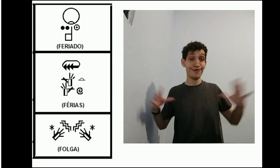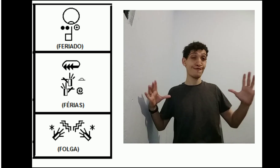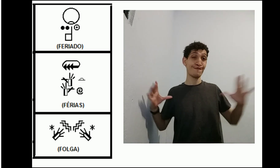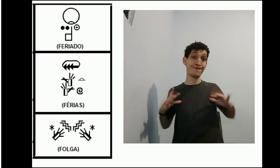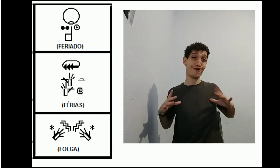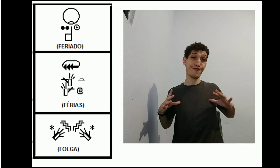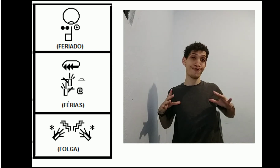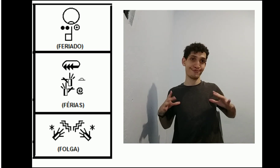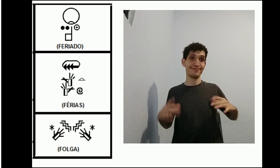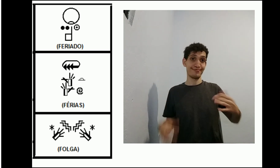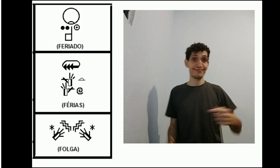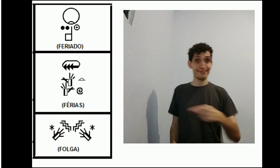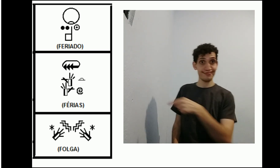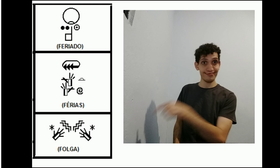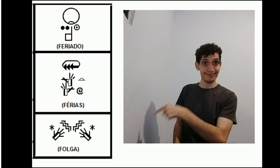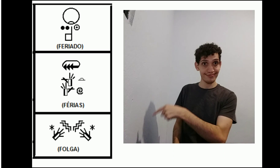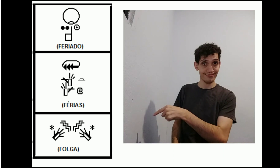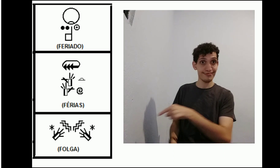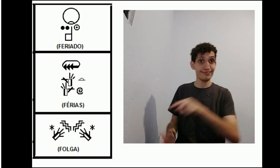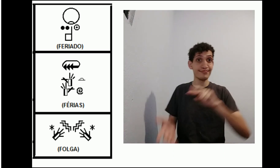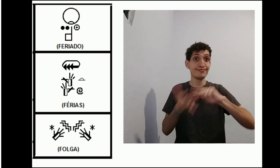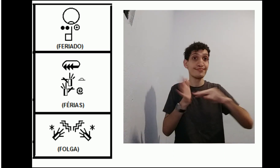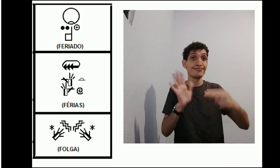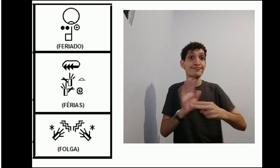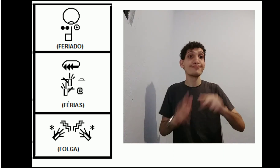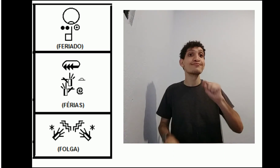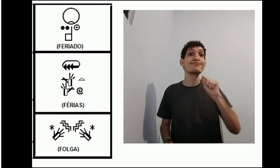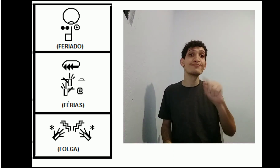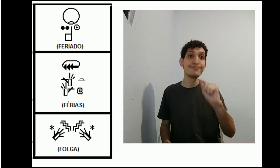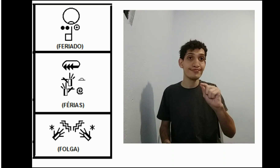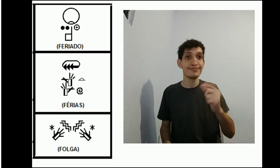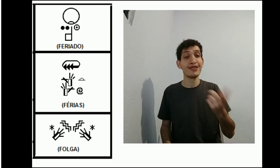polga, polgar. Viu? Significa o quê?